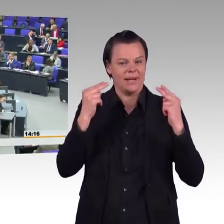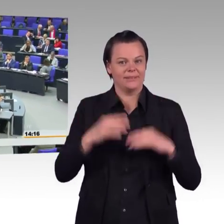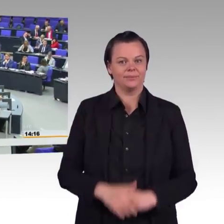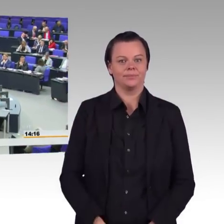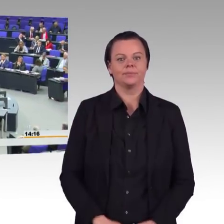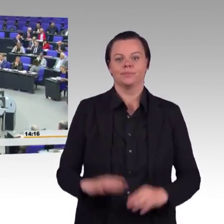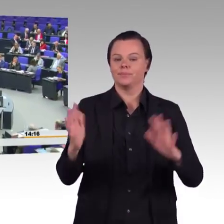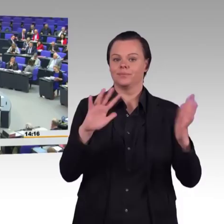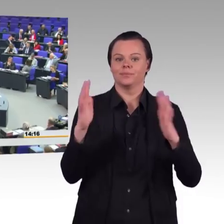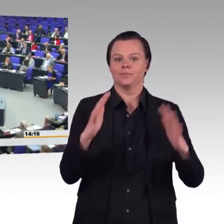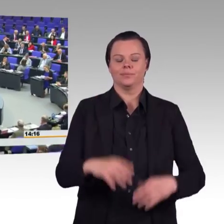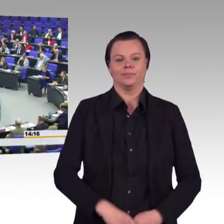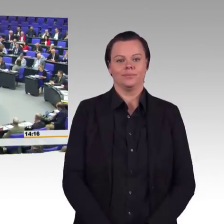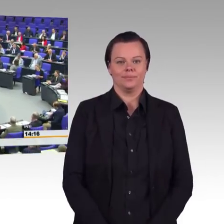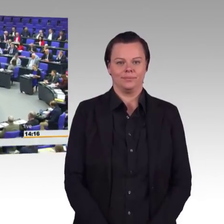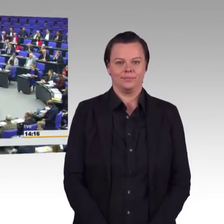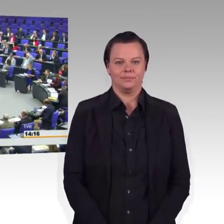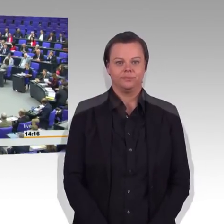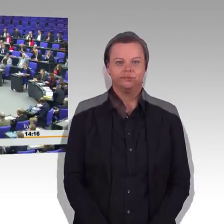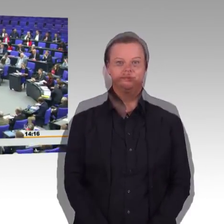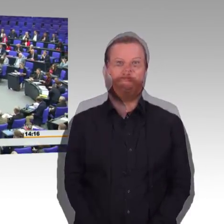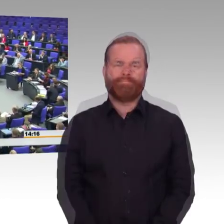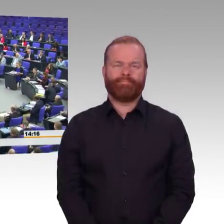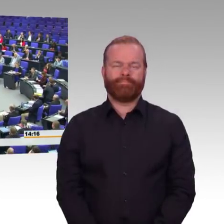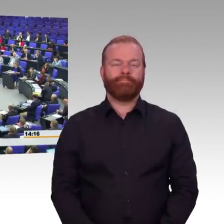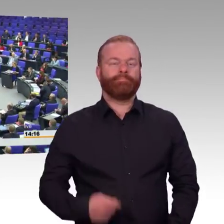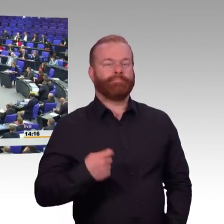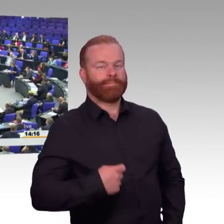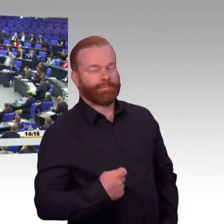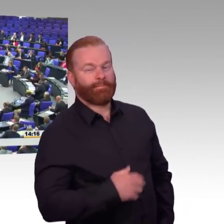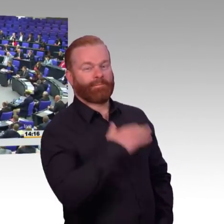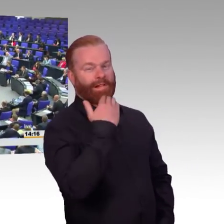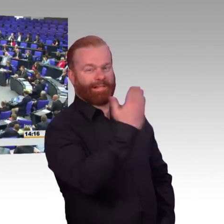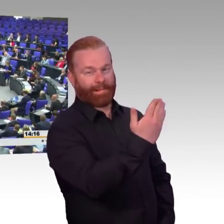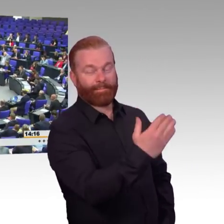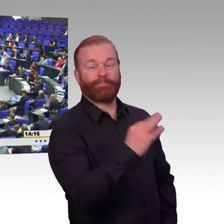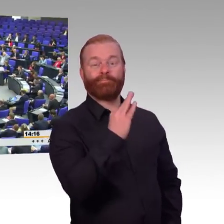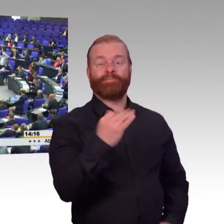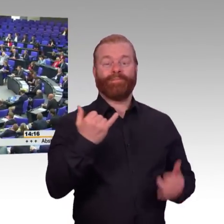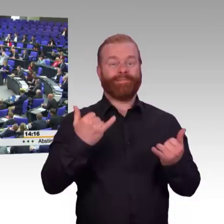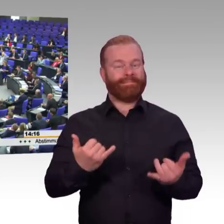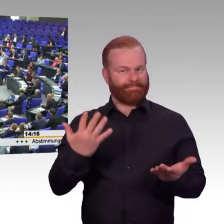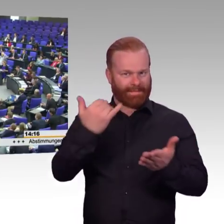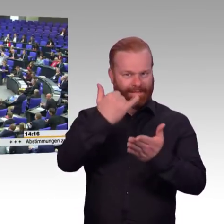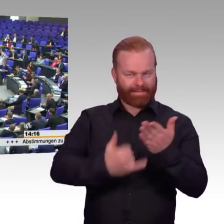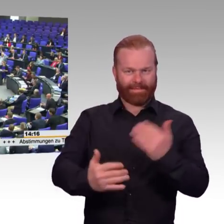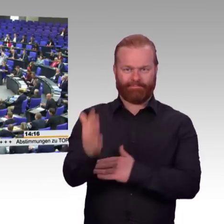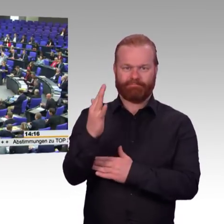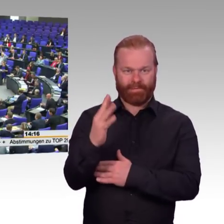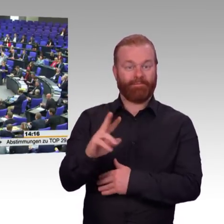Sehr geehrter Herr liebe Kolleginnen und Kollegen. In der Tat ist es höchste Eile, dass die Klimaschutzmaßnahmen, die